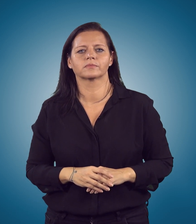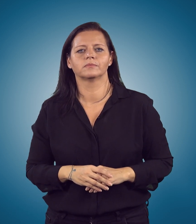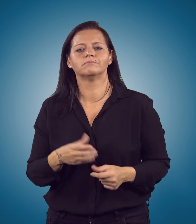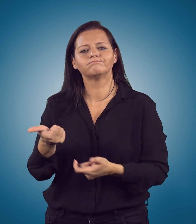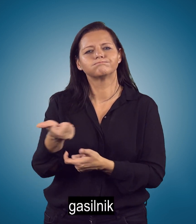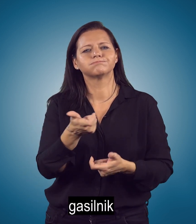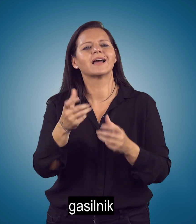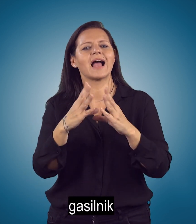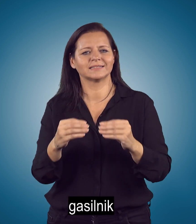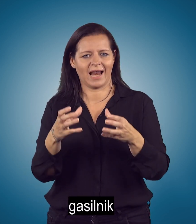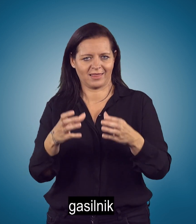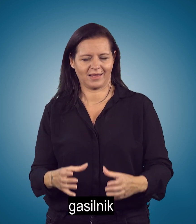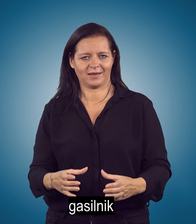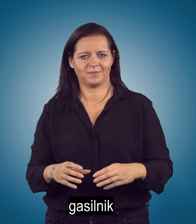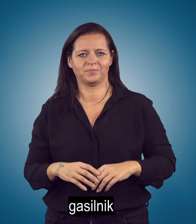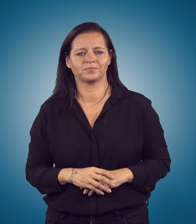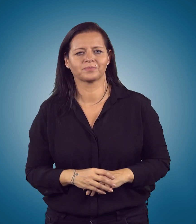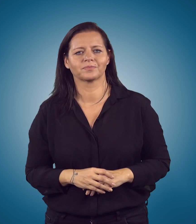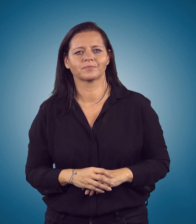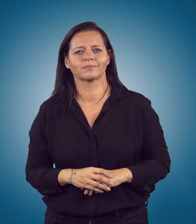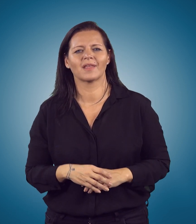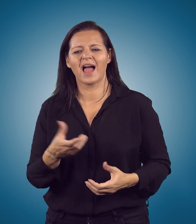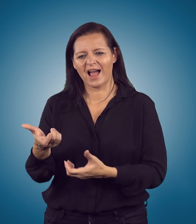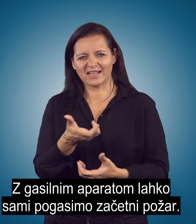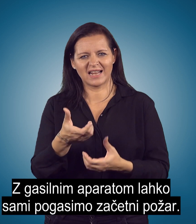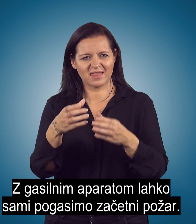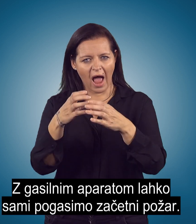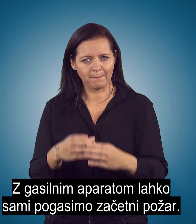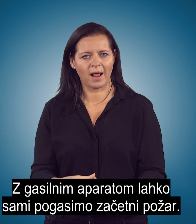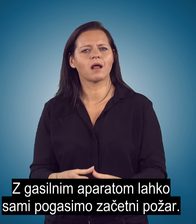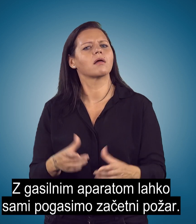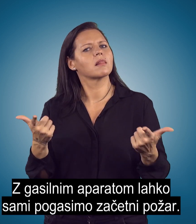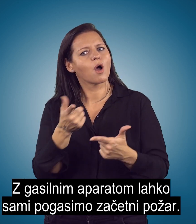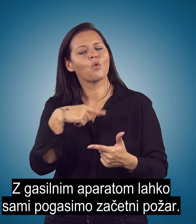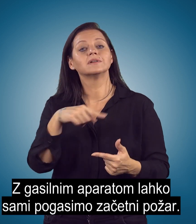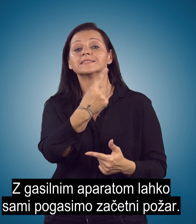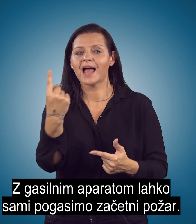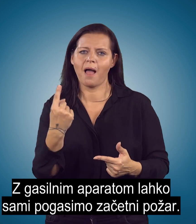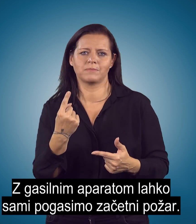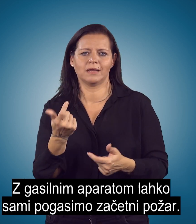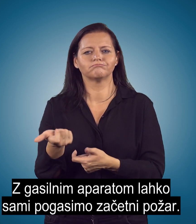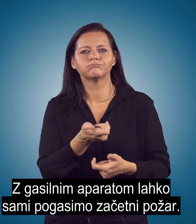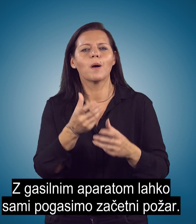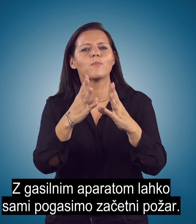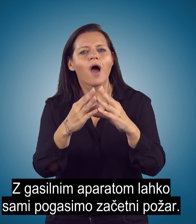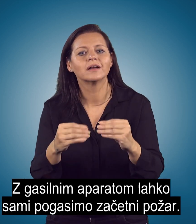Gasilnik. Z gasilnim aparatom lahko sami pogasimo začetni požar.